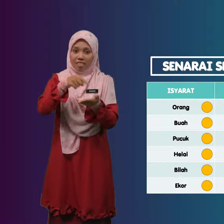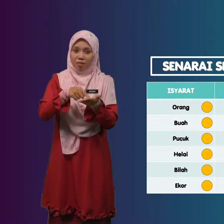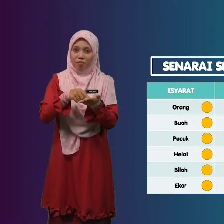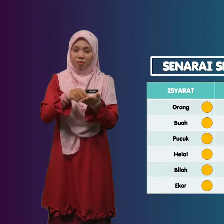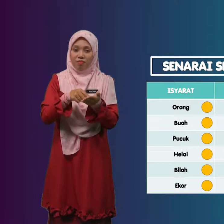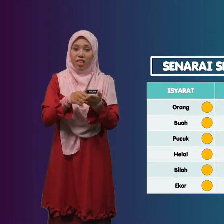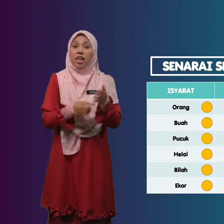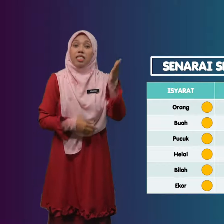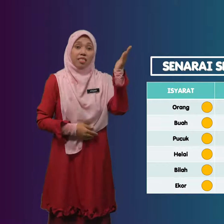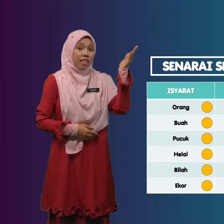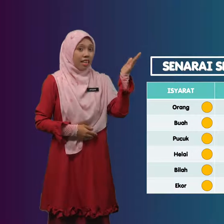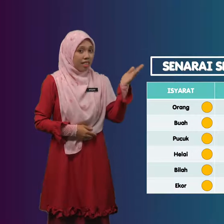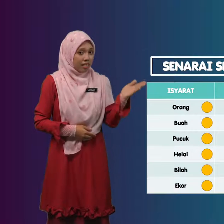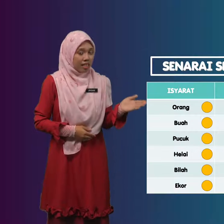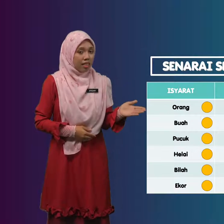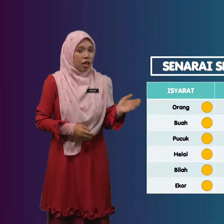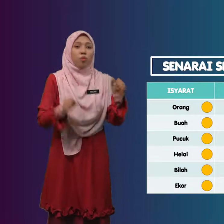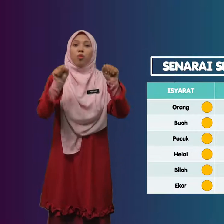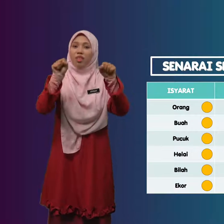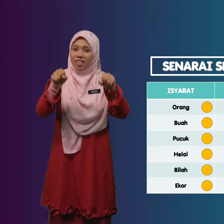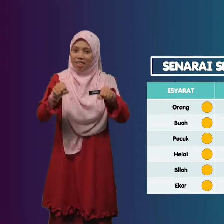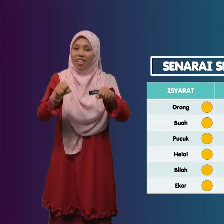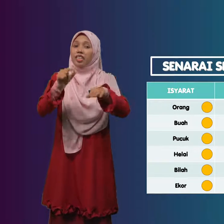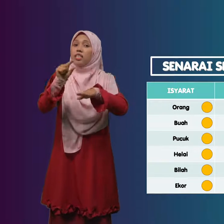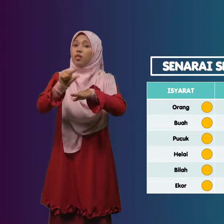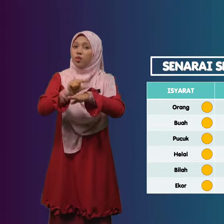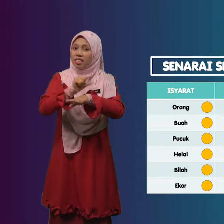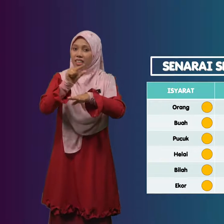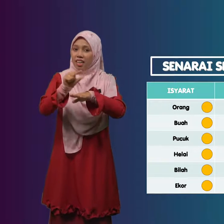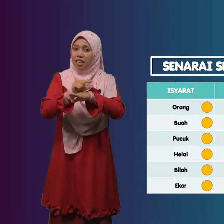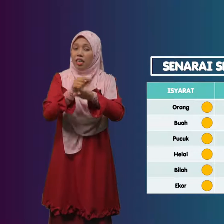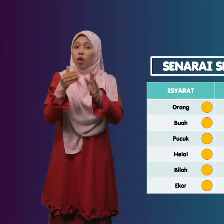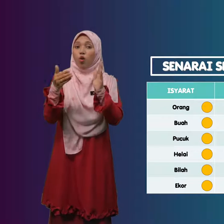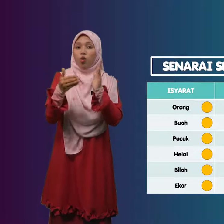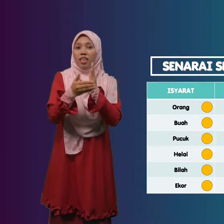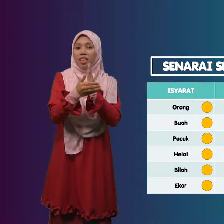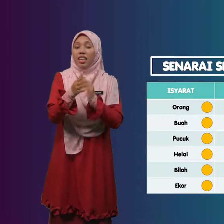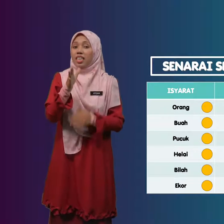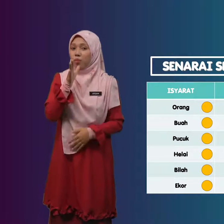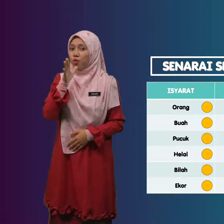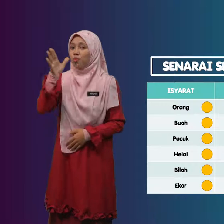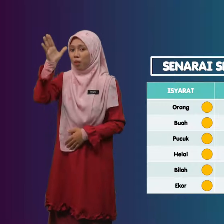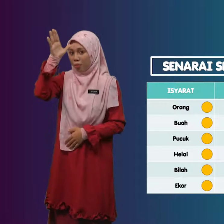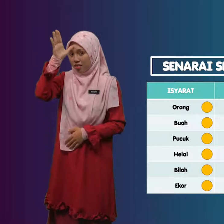Senarai ini boleh digunakan oleh ibu bapa